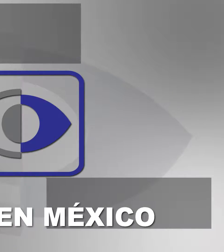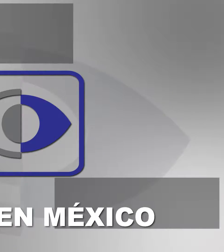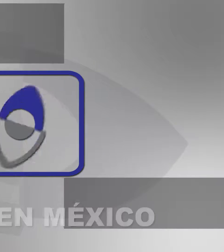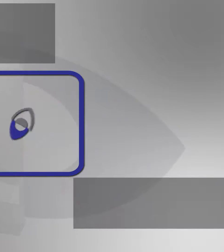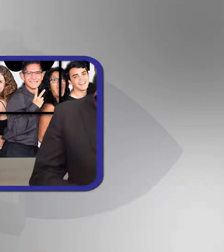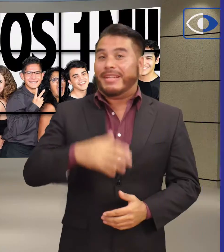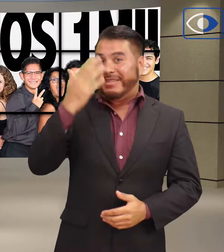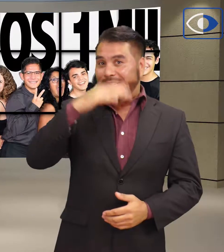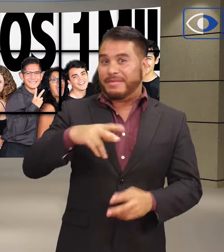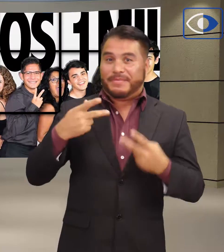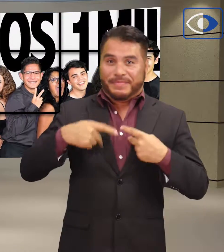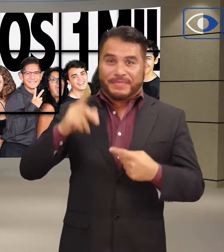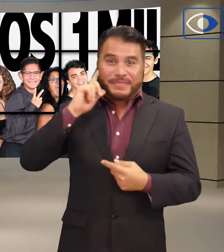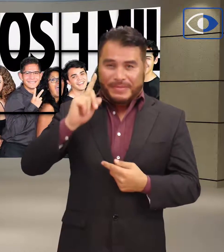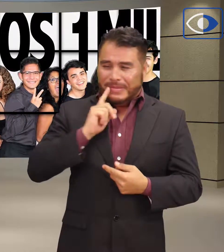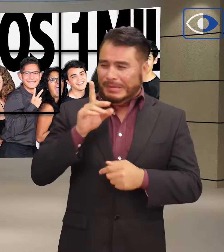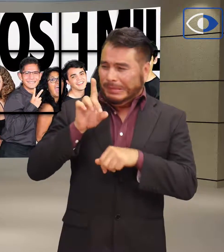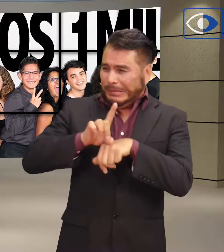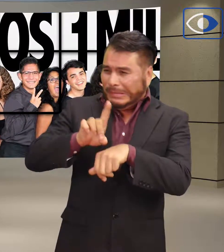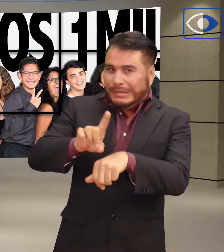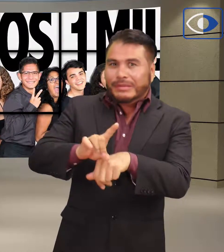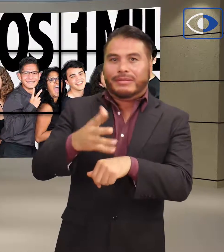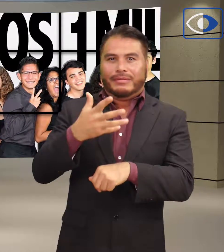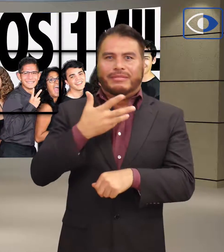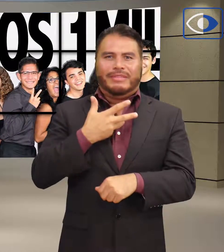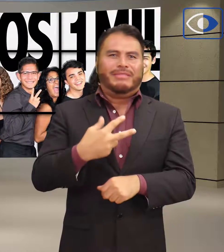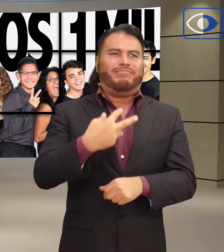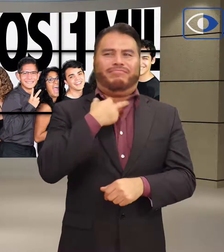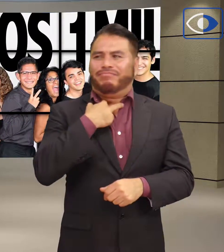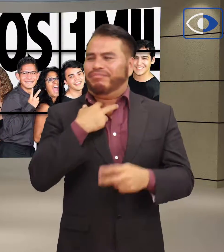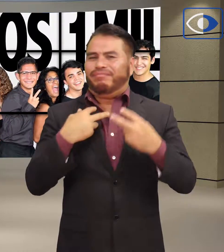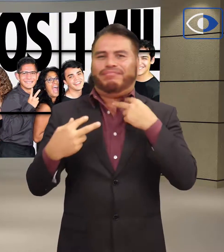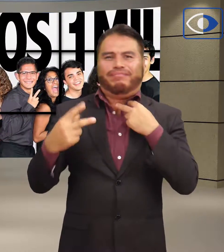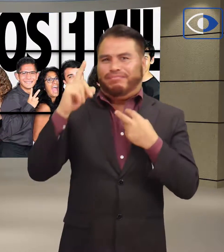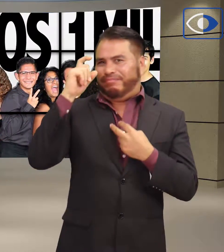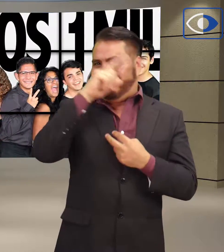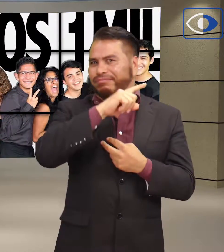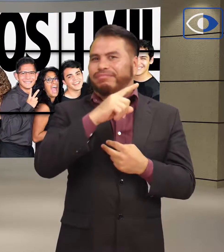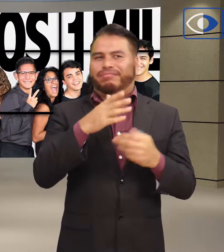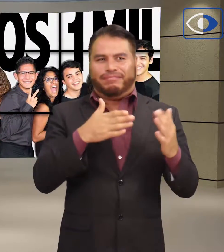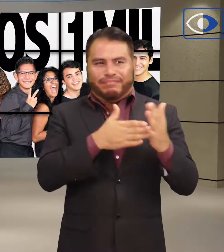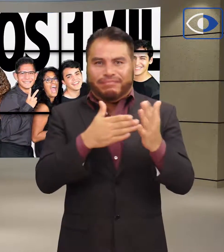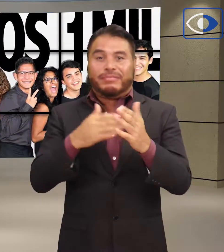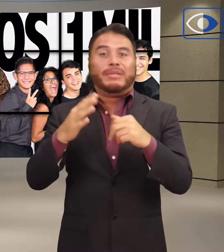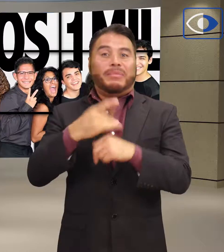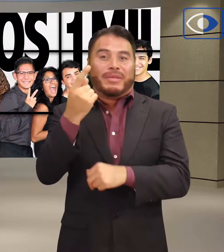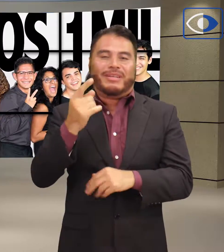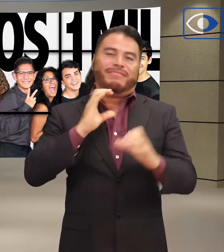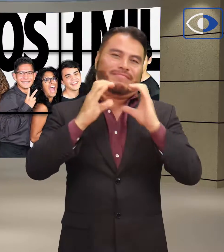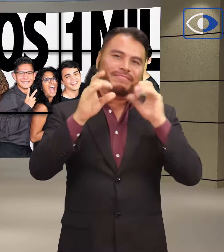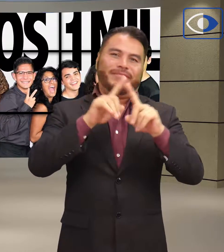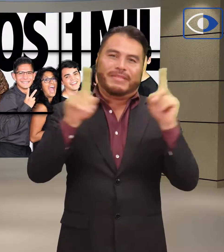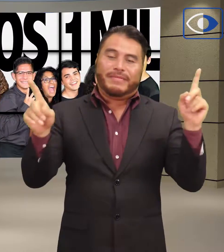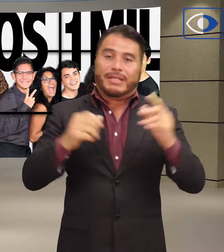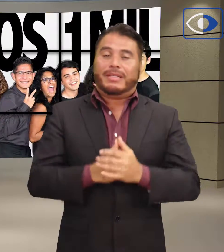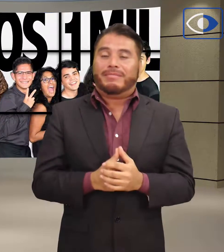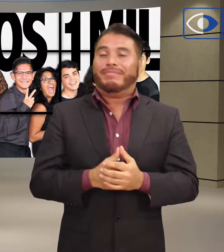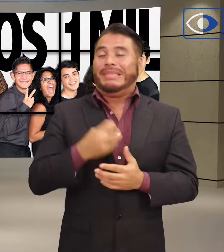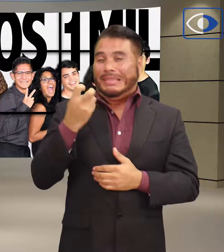Las personas sordas se enfrentan todos los días dificultades debido a la forma de comunicación distinta. Este